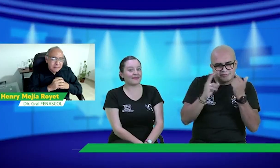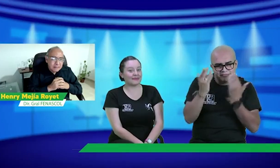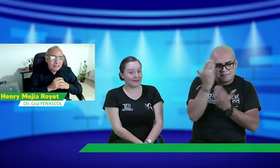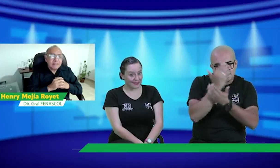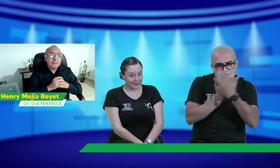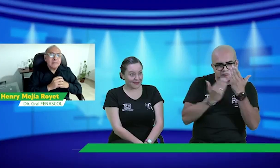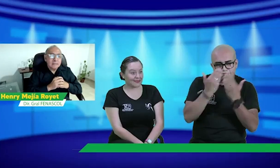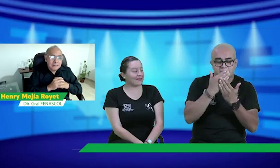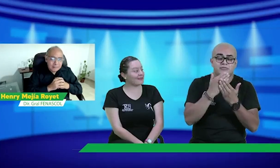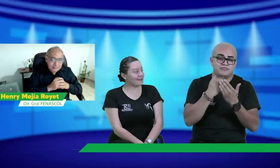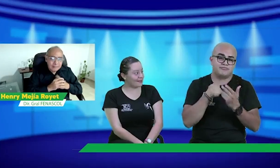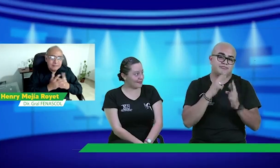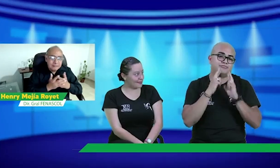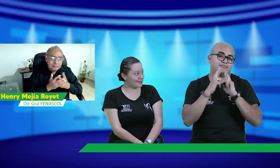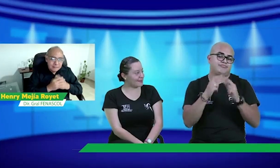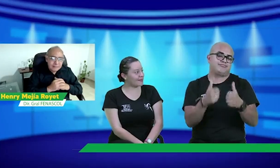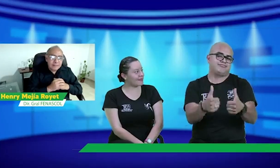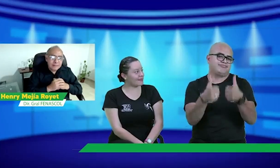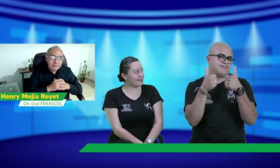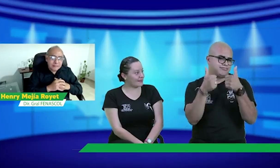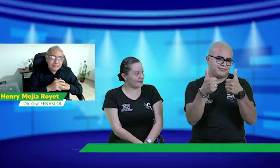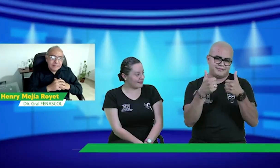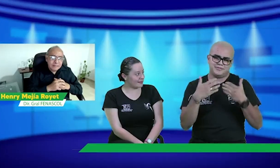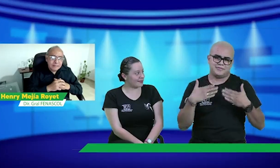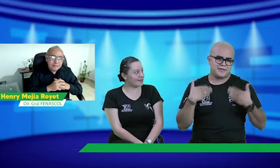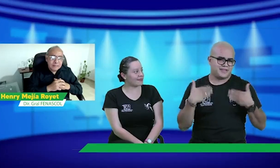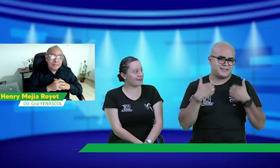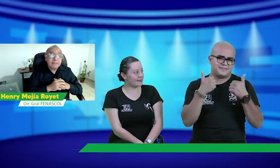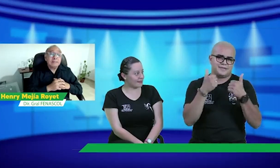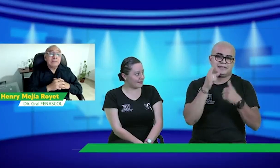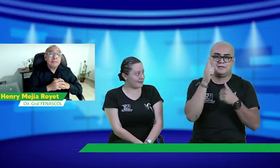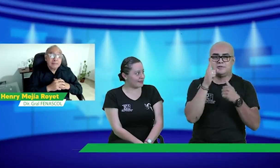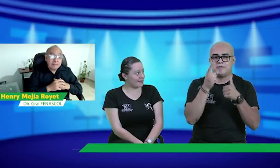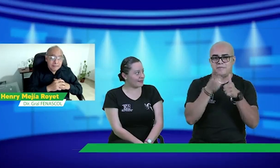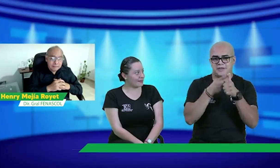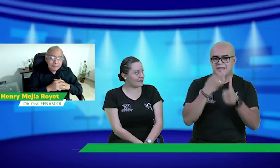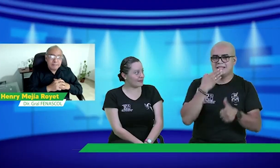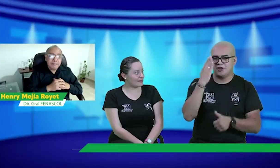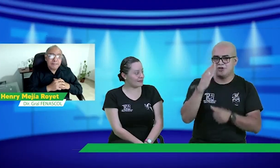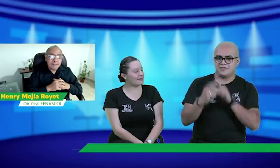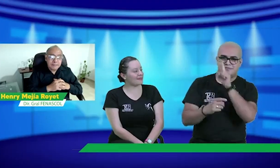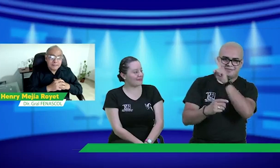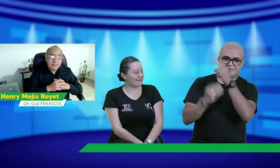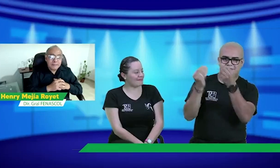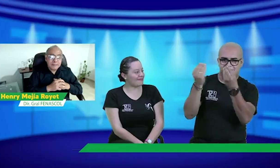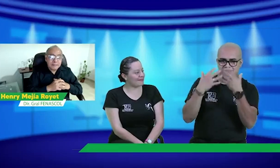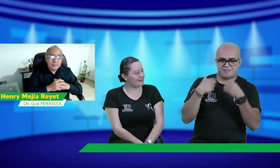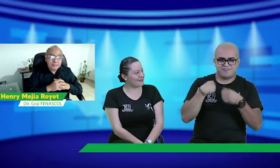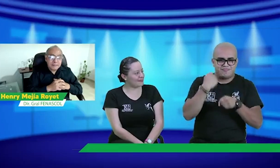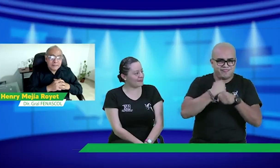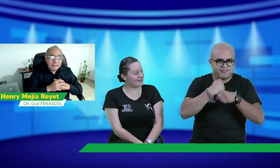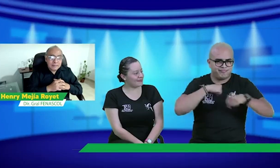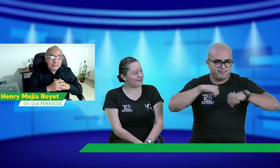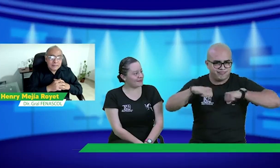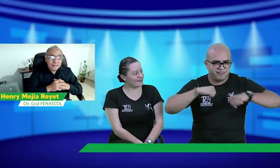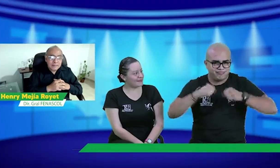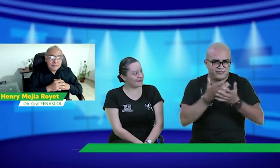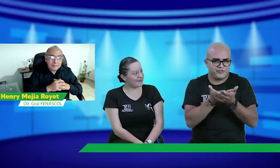es mirar el balance. Entonces, es analizarlo, tener la respuesta es que muy bien, estamos muy contentos. Gracias a Dios que nos dio esta oportunidad